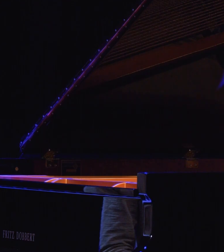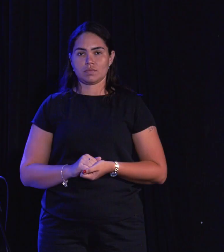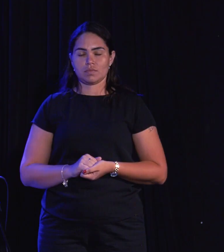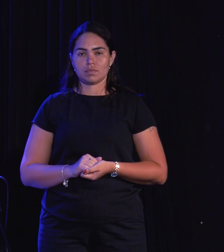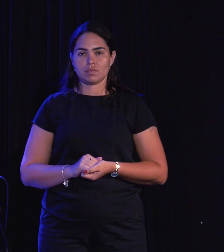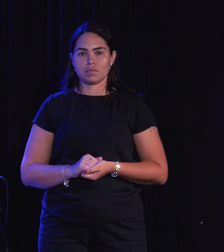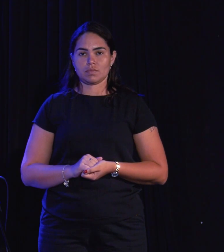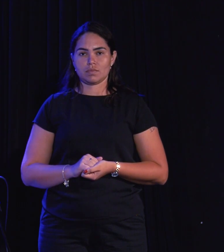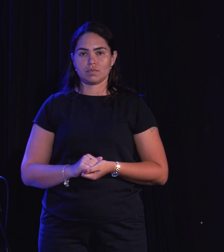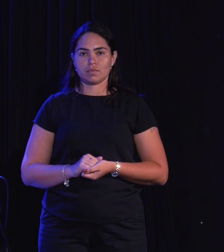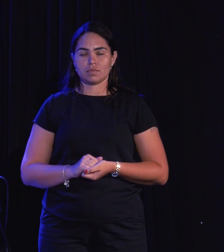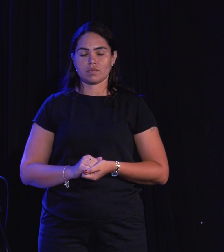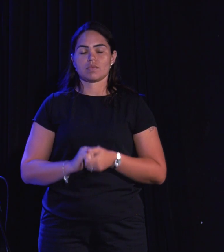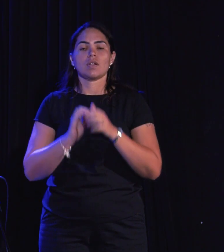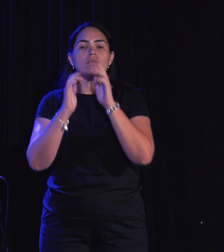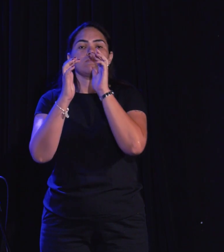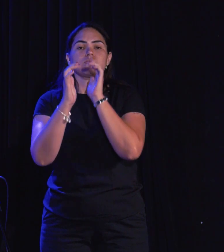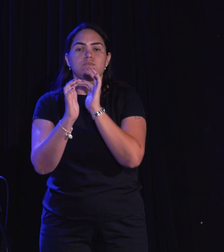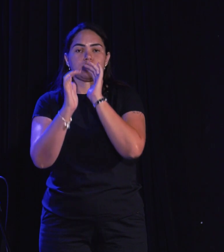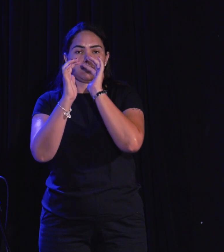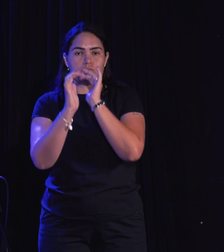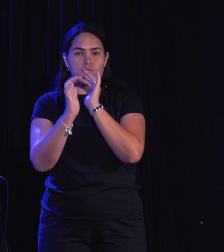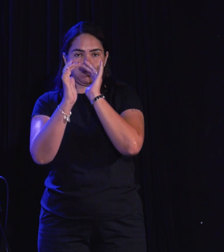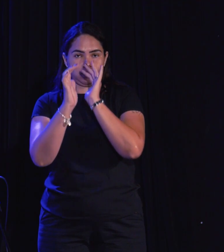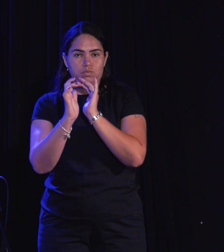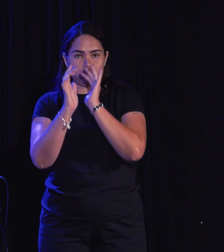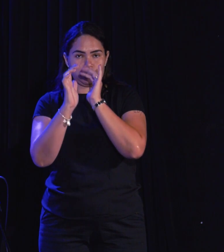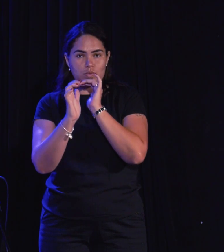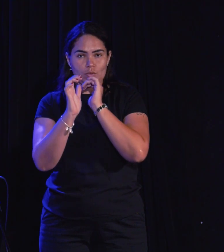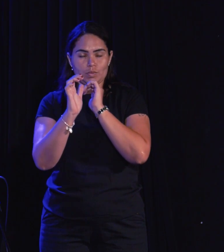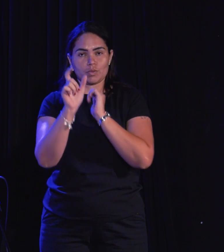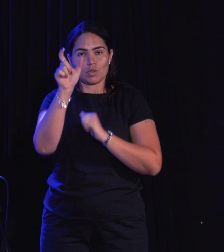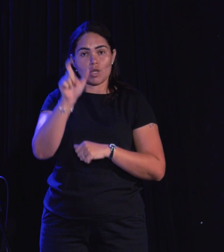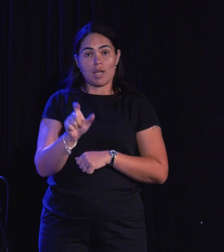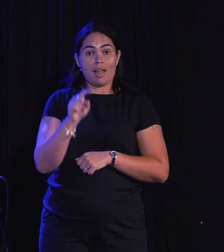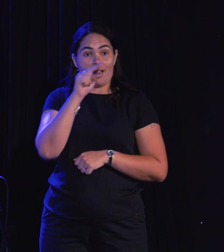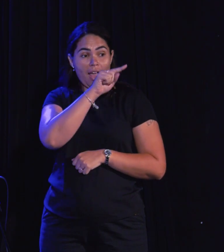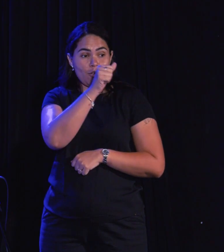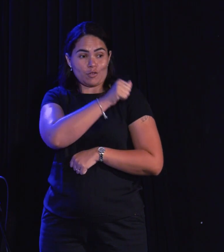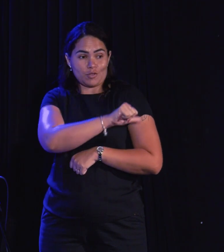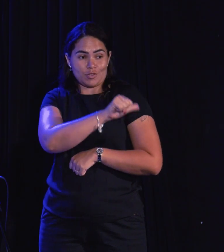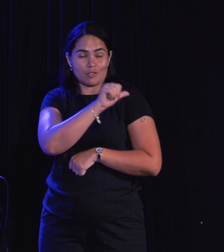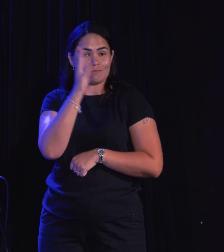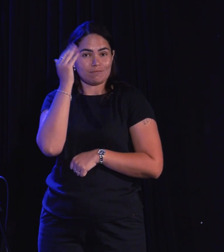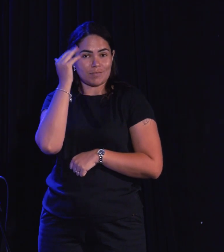No trompete e fluglórnio do Rio de Janeiro, Guilherme Dias Gomes.